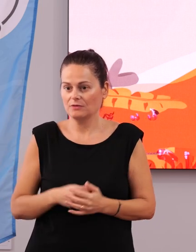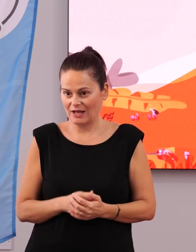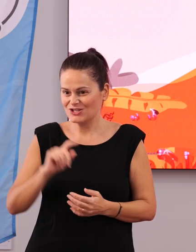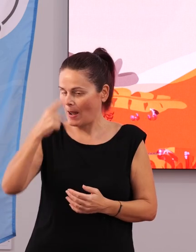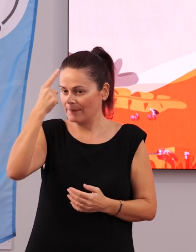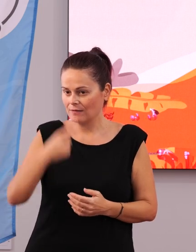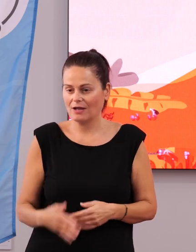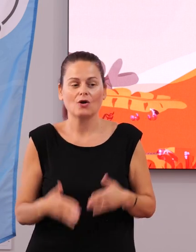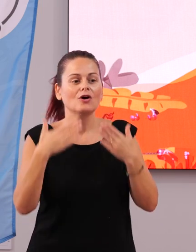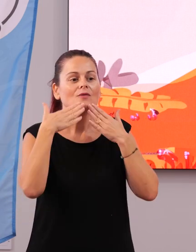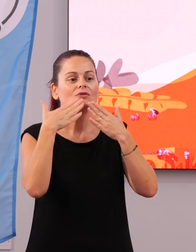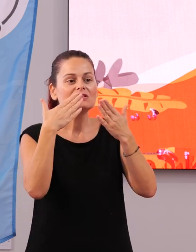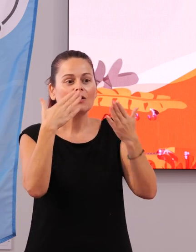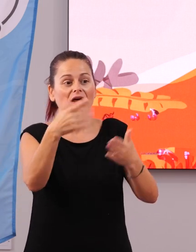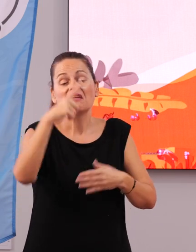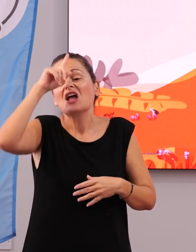Muchísimas gracias.